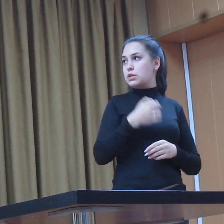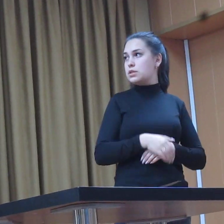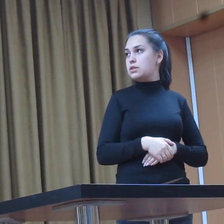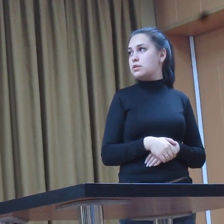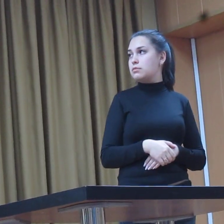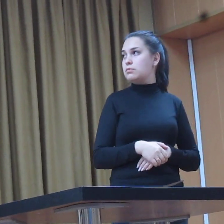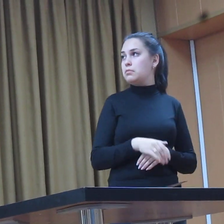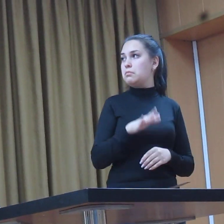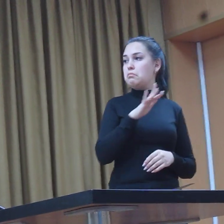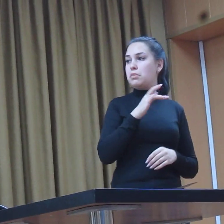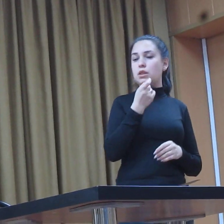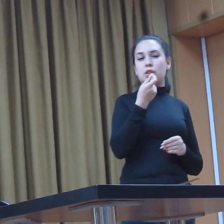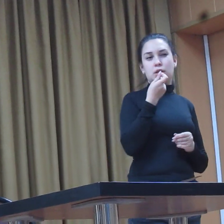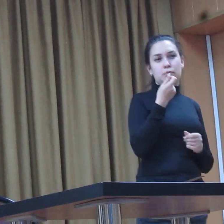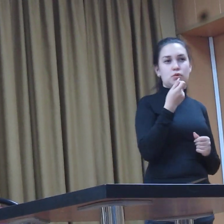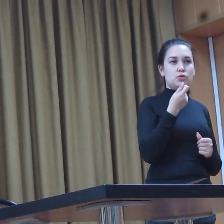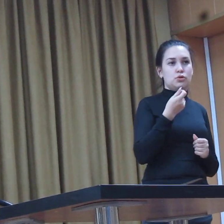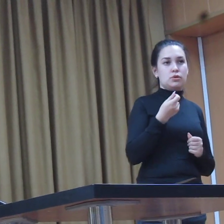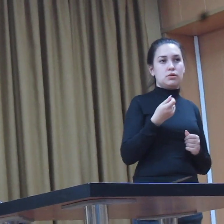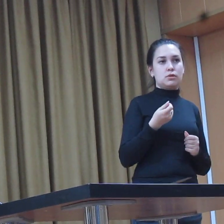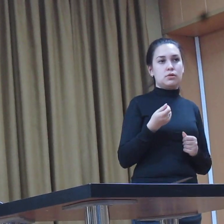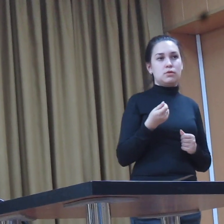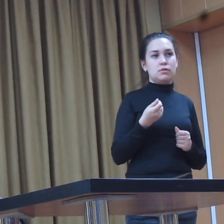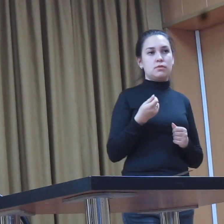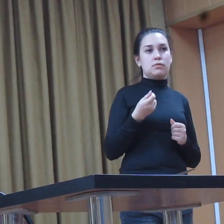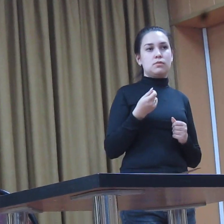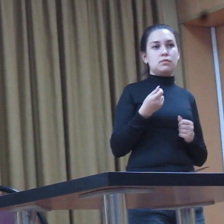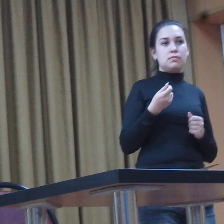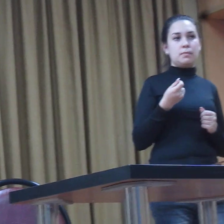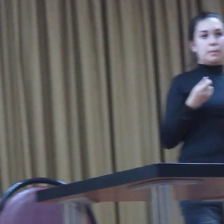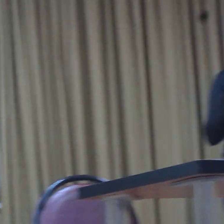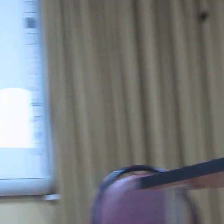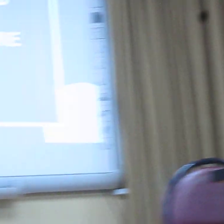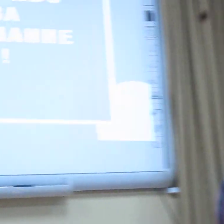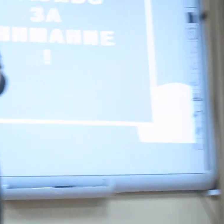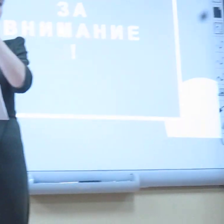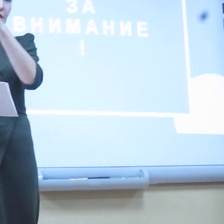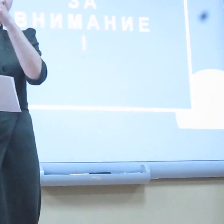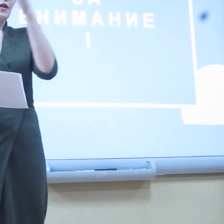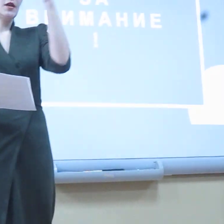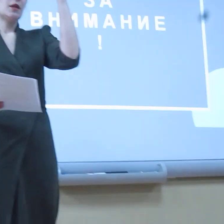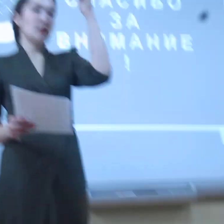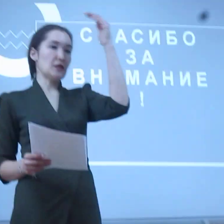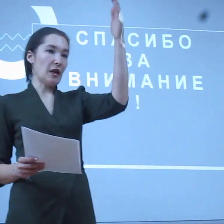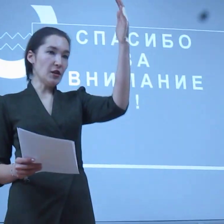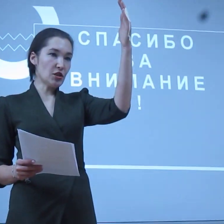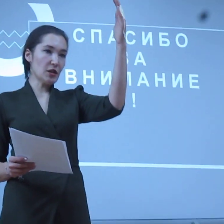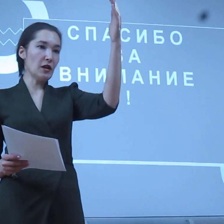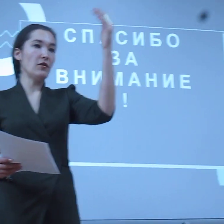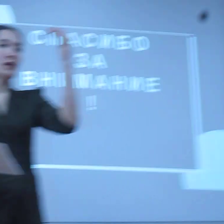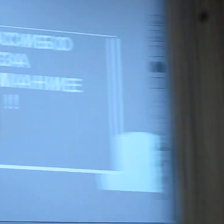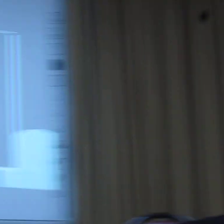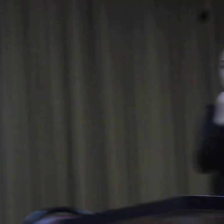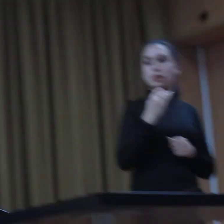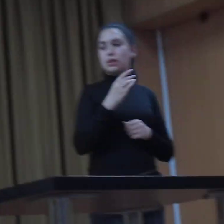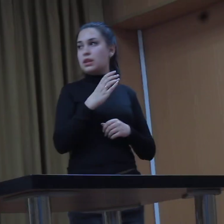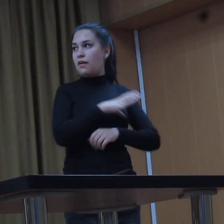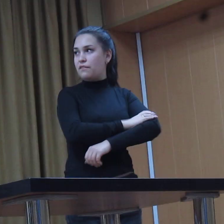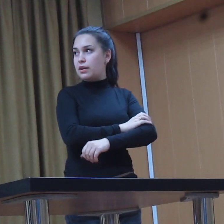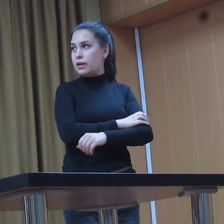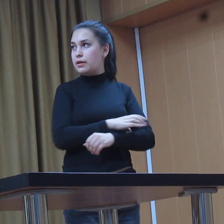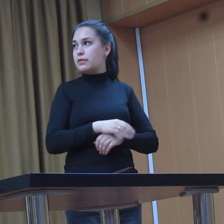Мы немножко про это уже, я рассказала вам, про три цифры, да, пульс, систолическое давление,